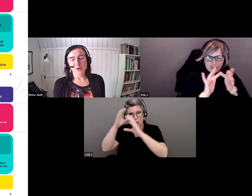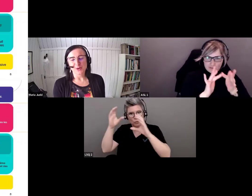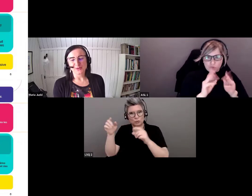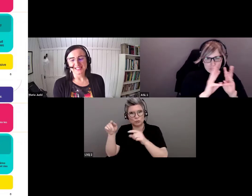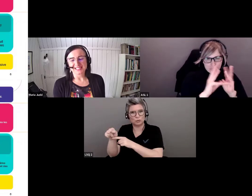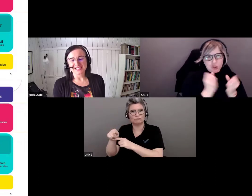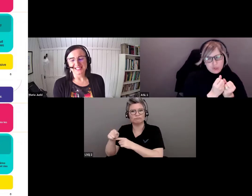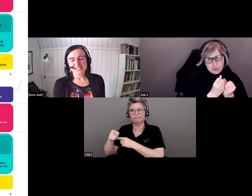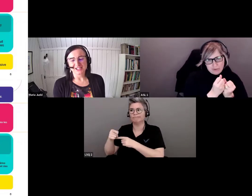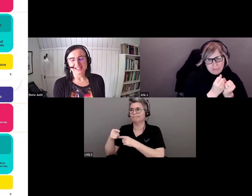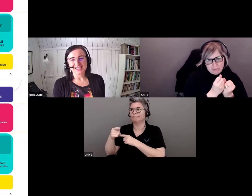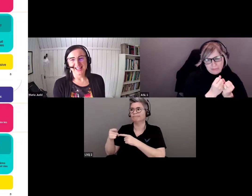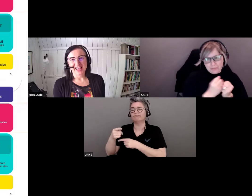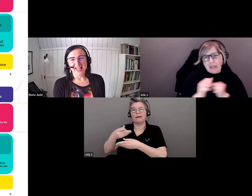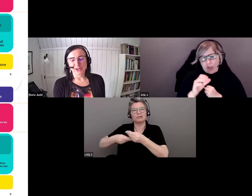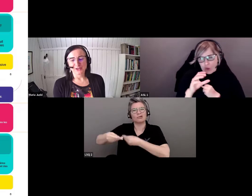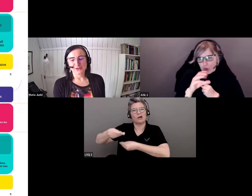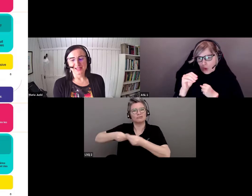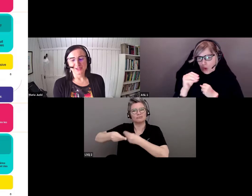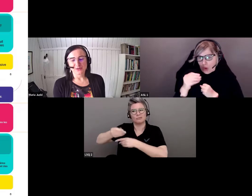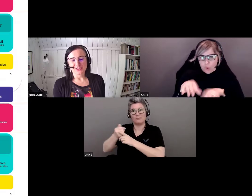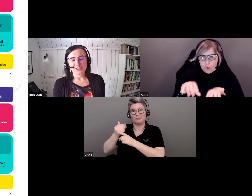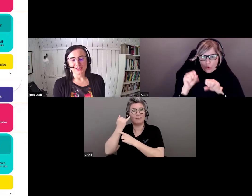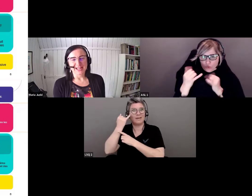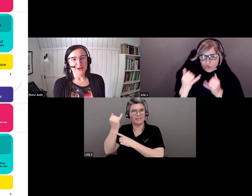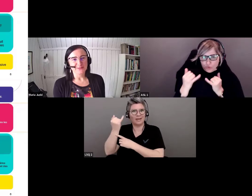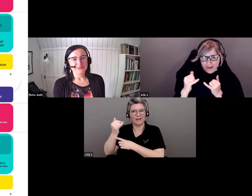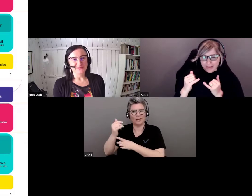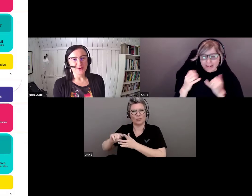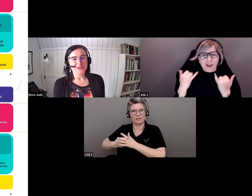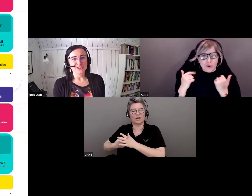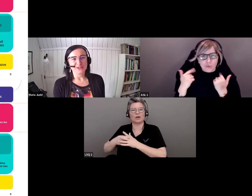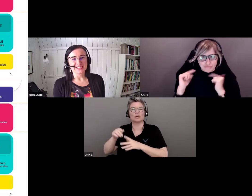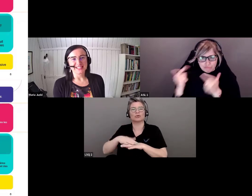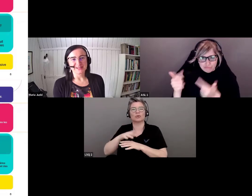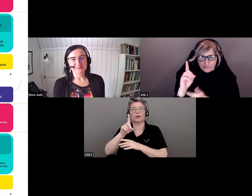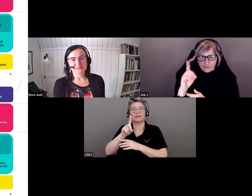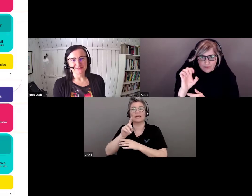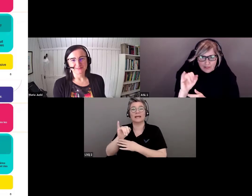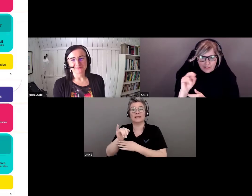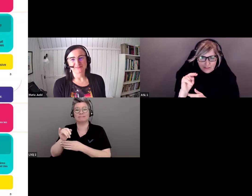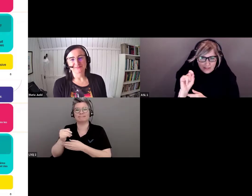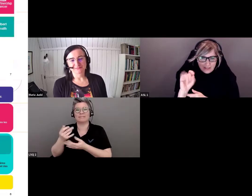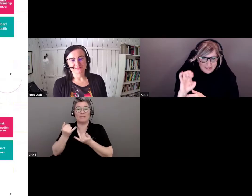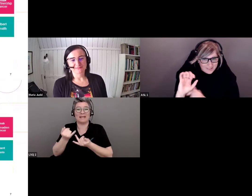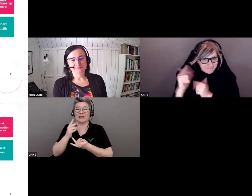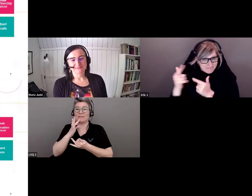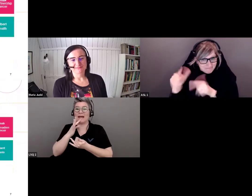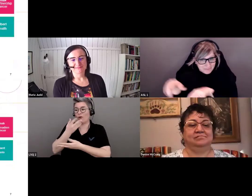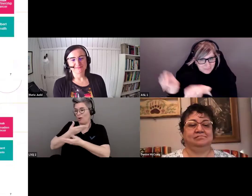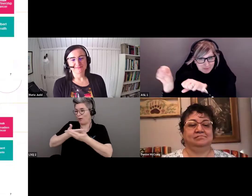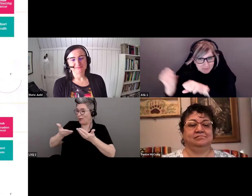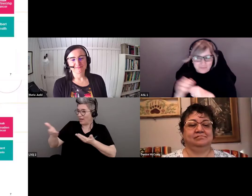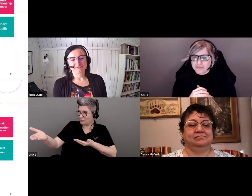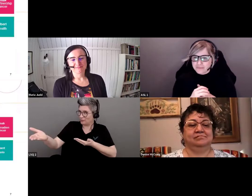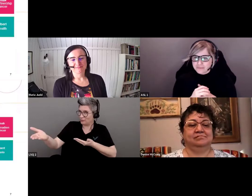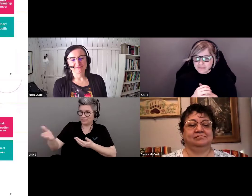série d'échanges sur l'EDI, et je lui cède à présent la parole.